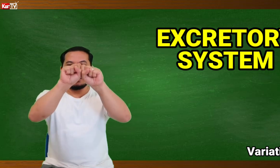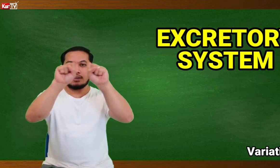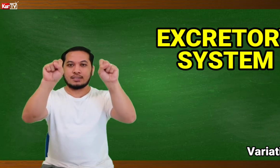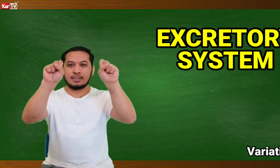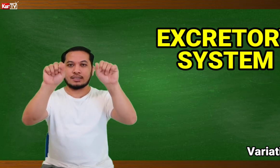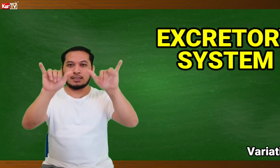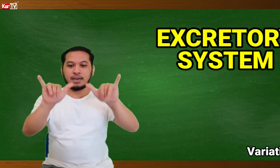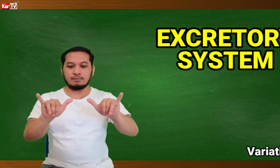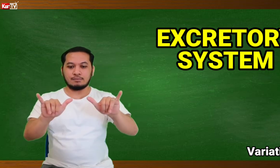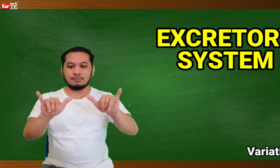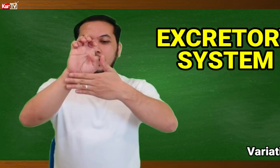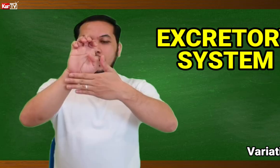SYSTEM.